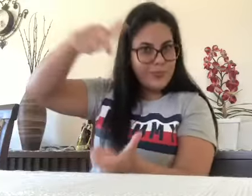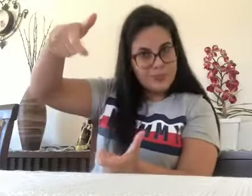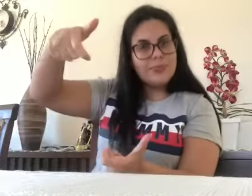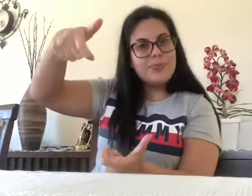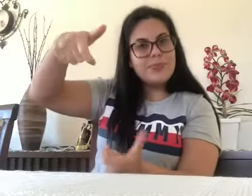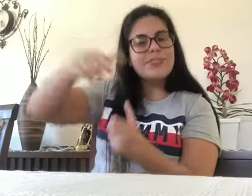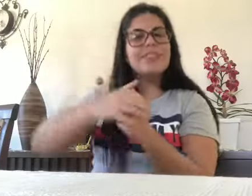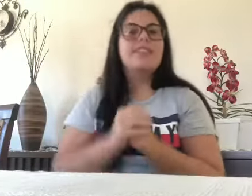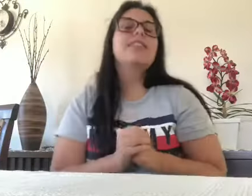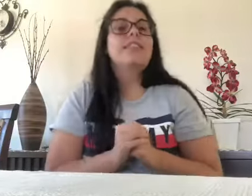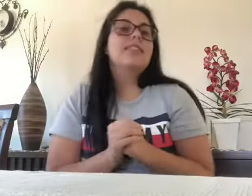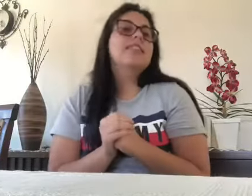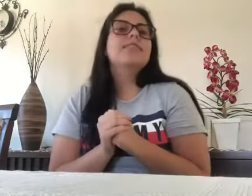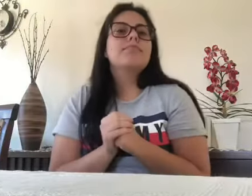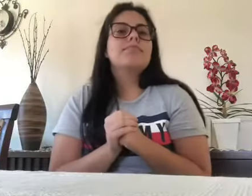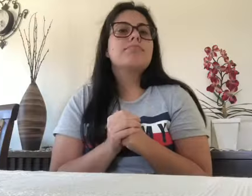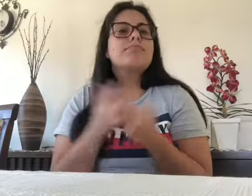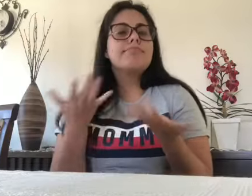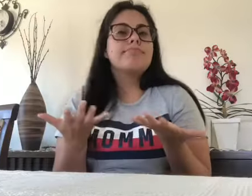interpretação por Inter Trades.